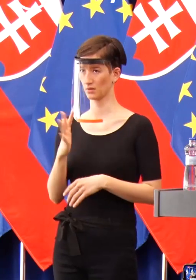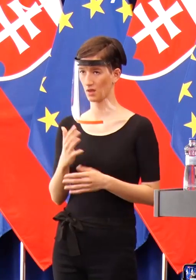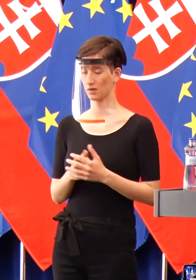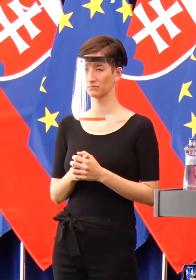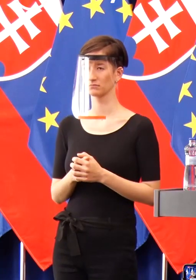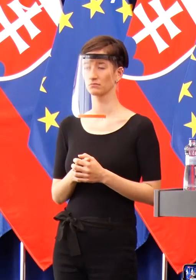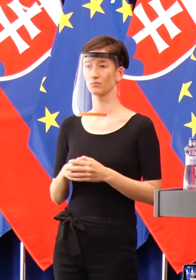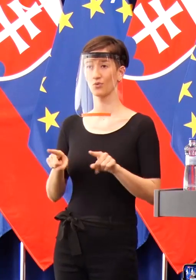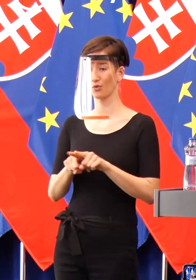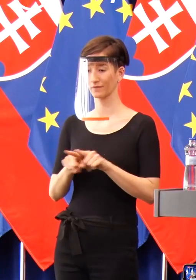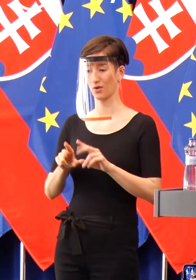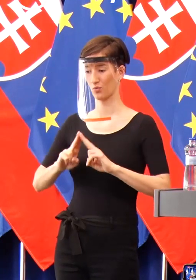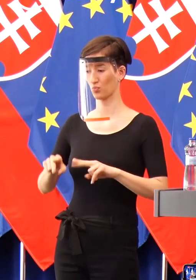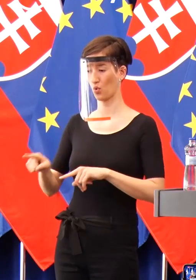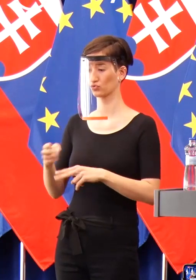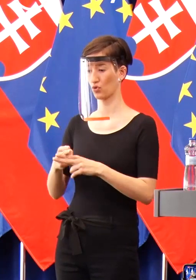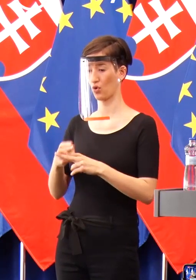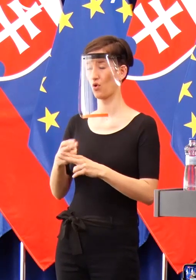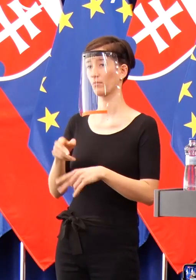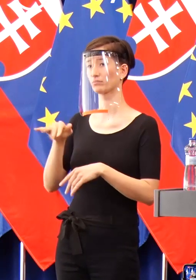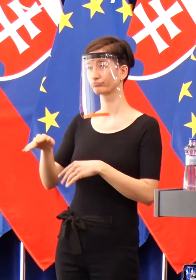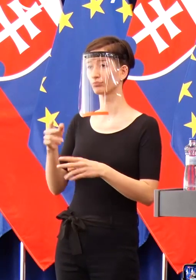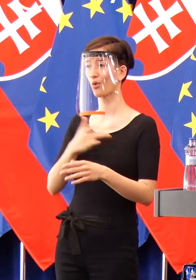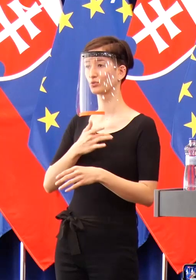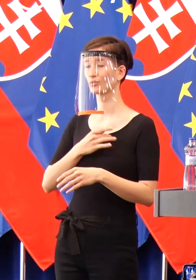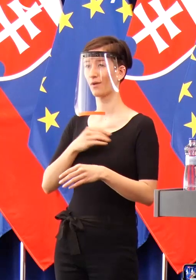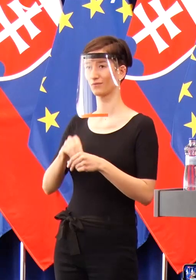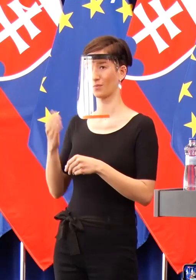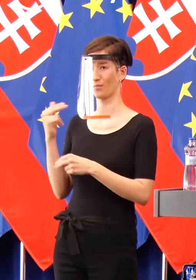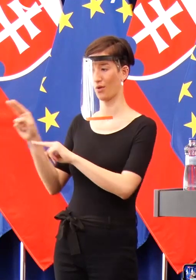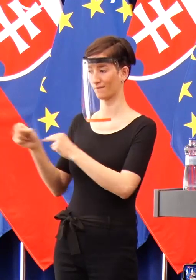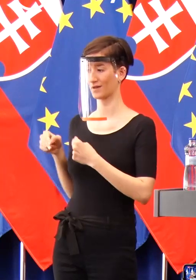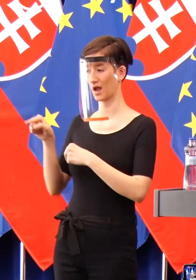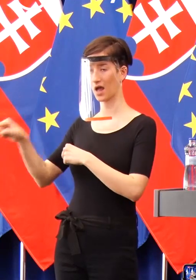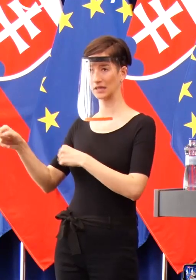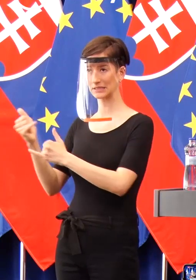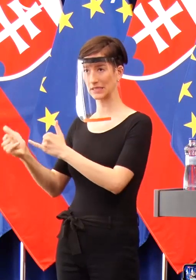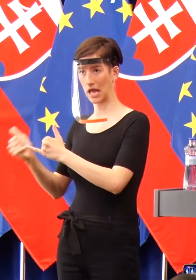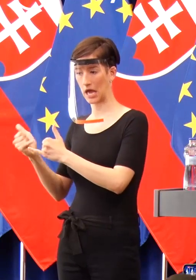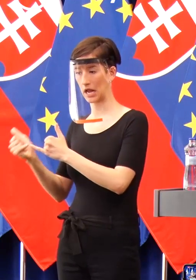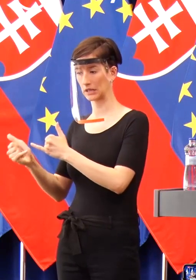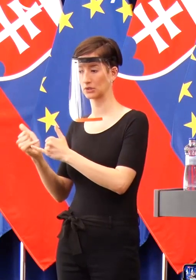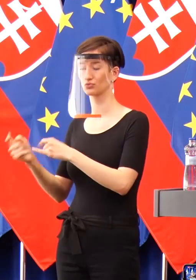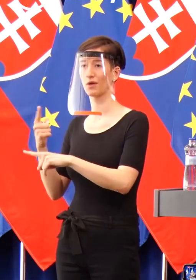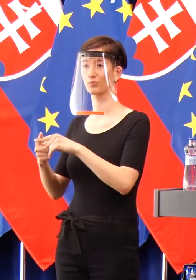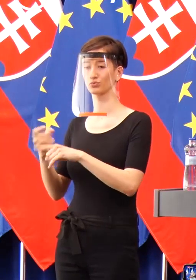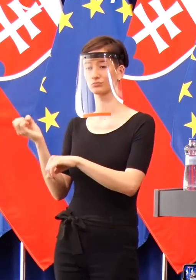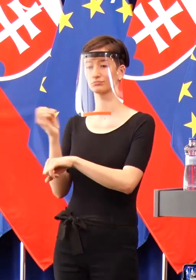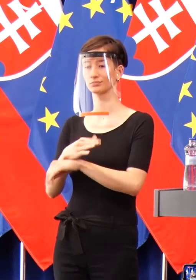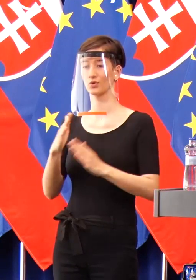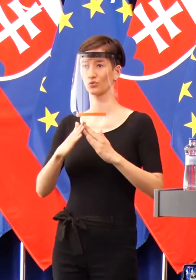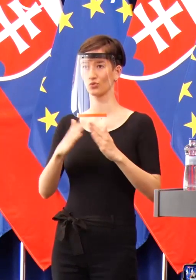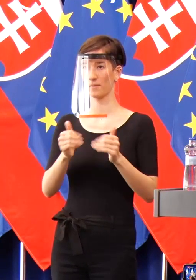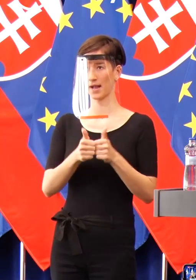ktorým bolo dovolené individuálne cestovať, bez toho, aby prešli cez štátnu karanténu, bez toho, aby tú karanténu opustili